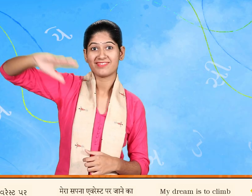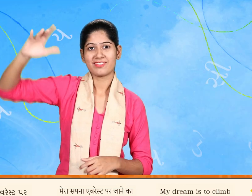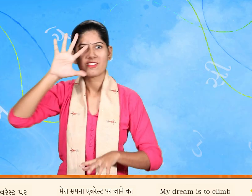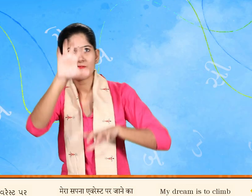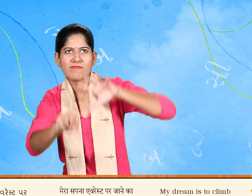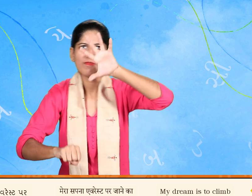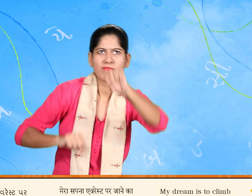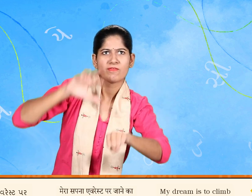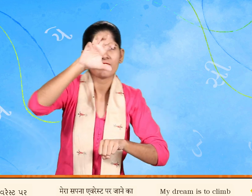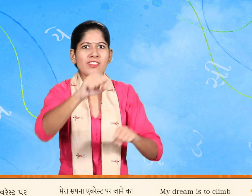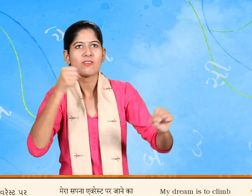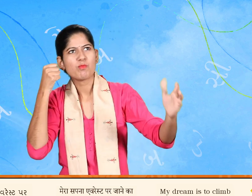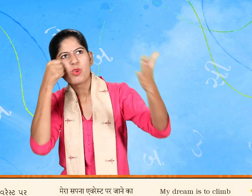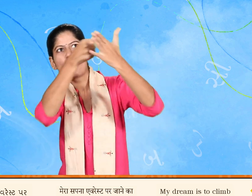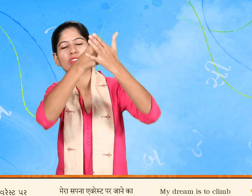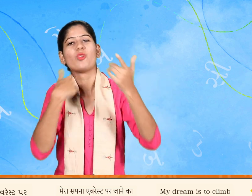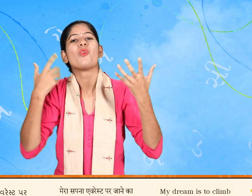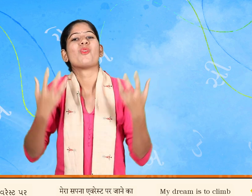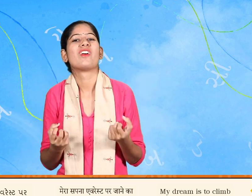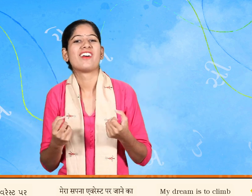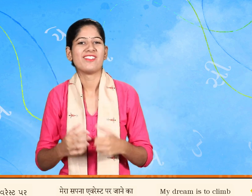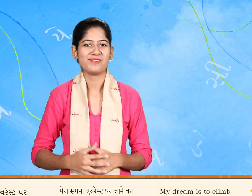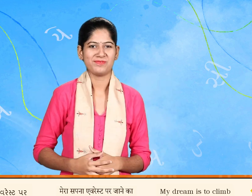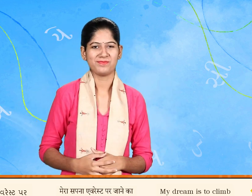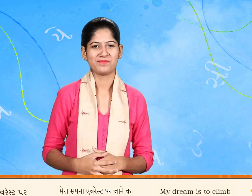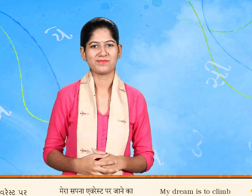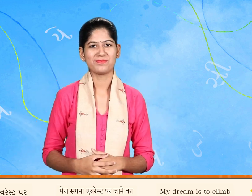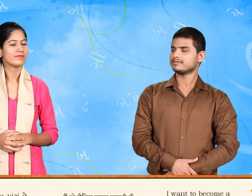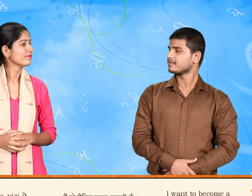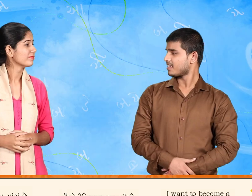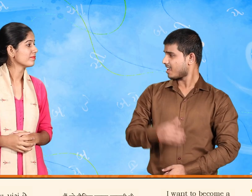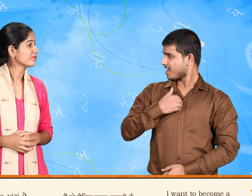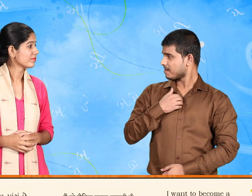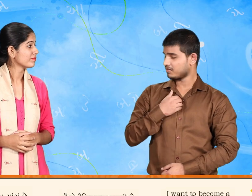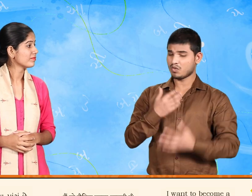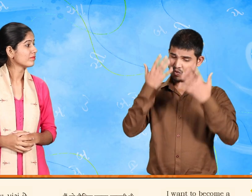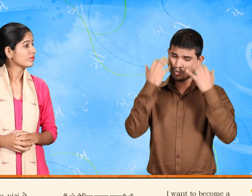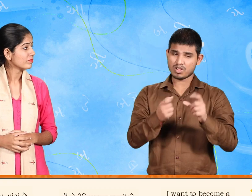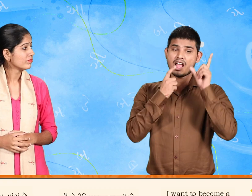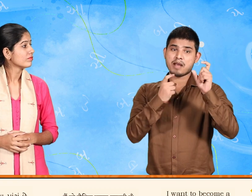હું સેનેક બનવા માંગુ છું